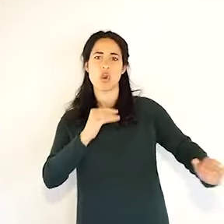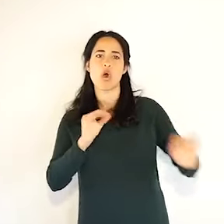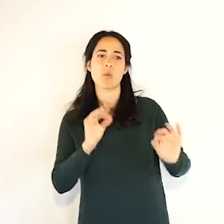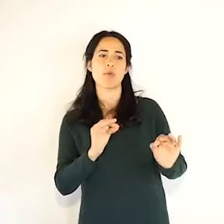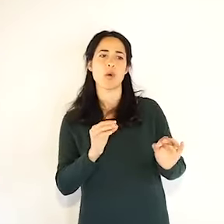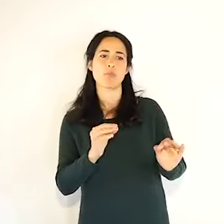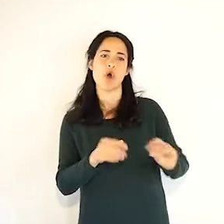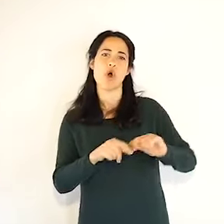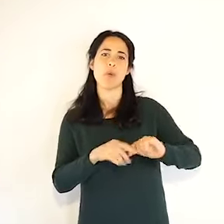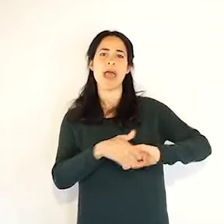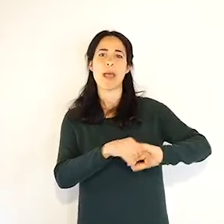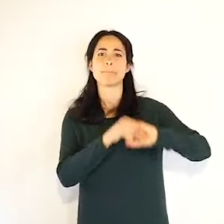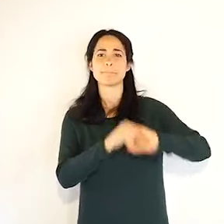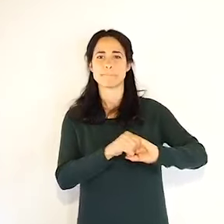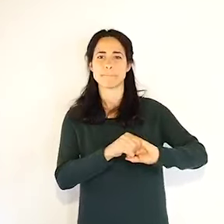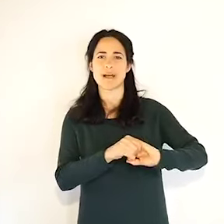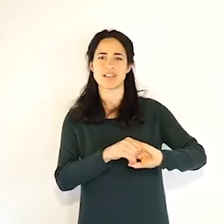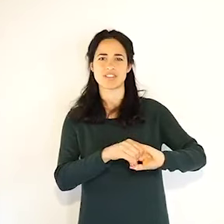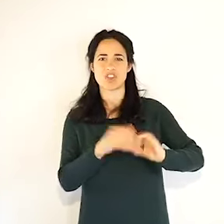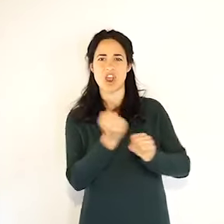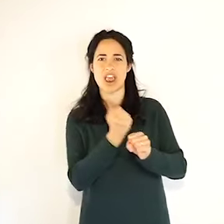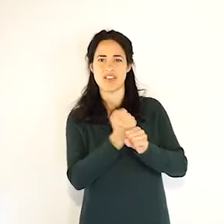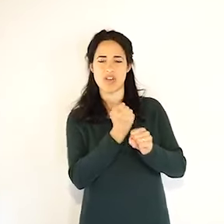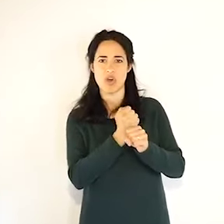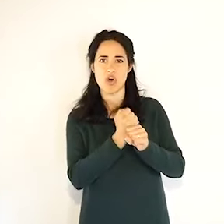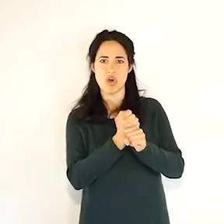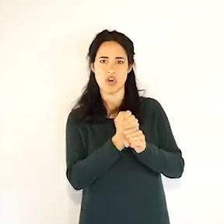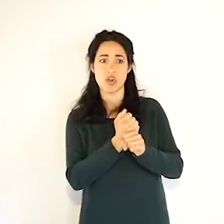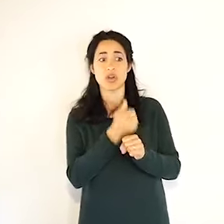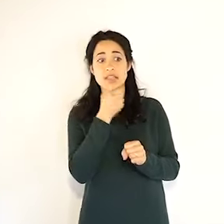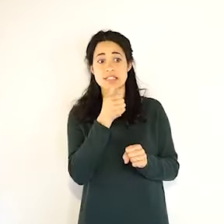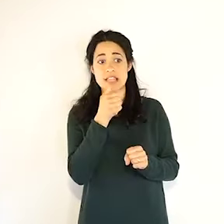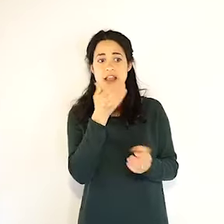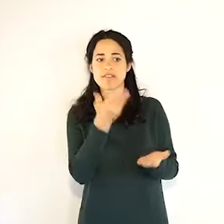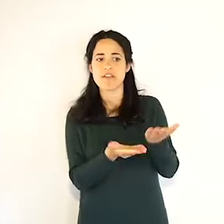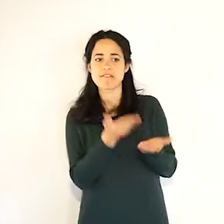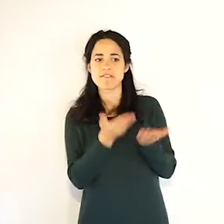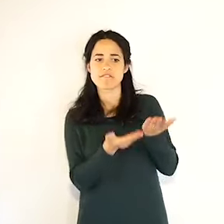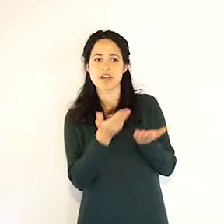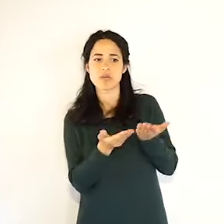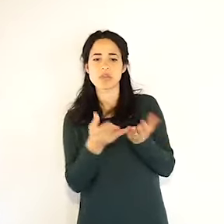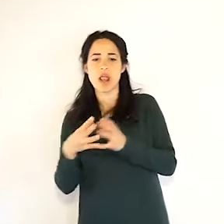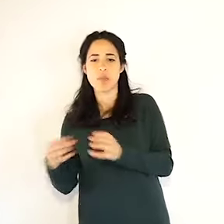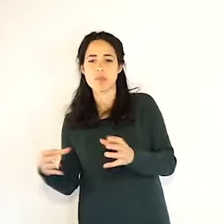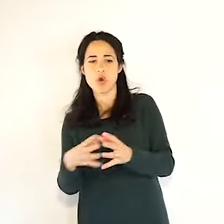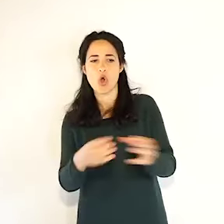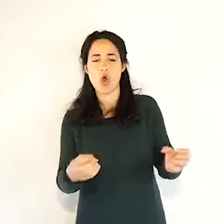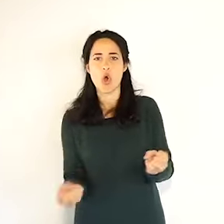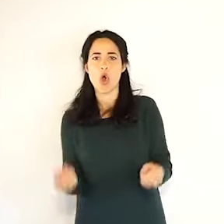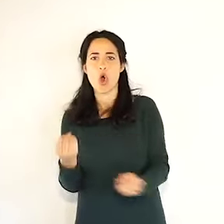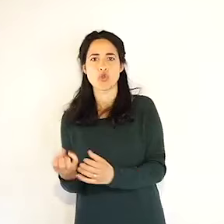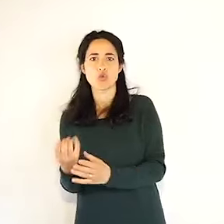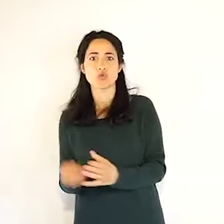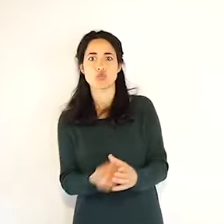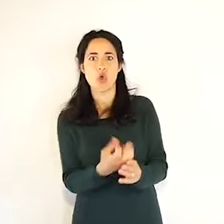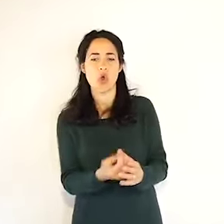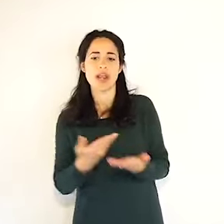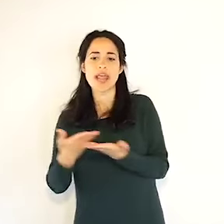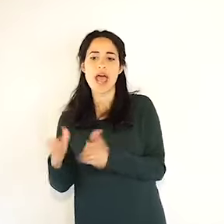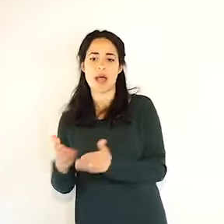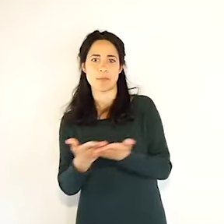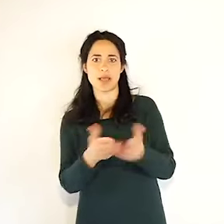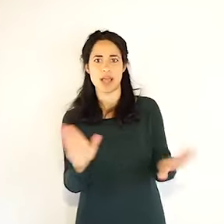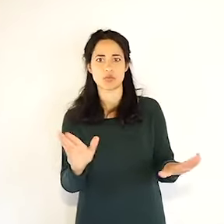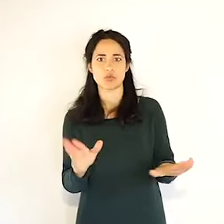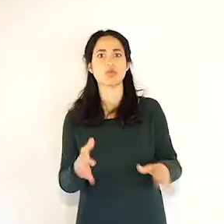bisogno di dare altri segnali di speranza che non sono soltanto legati all'evoluzione